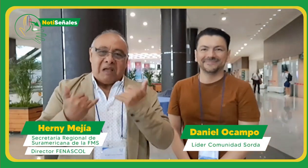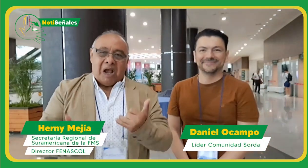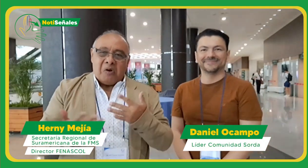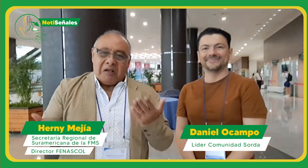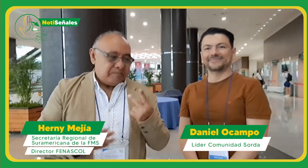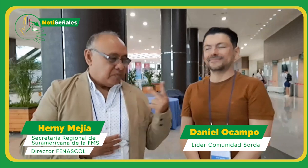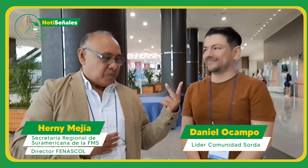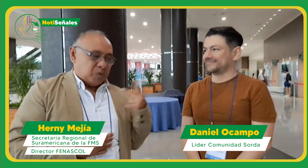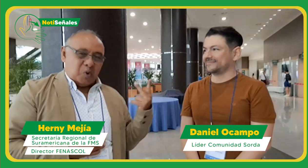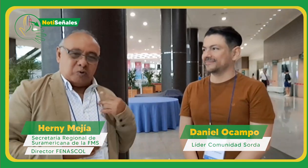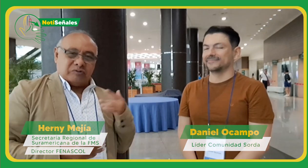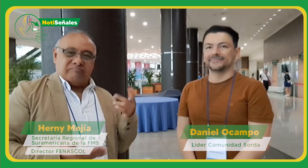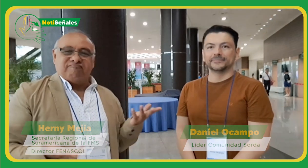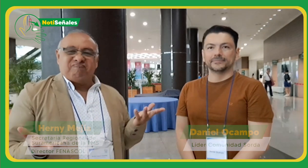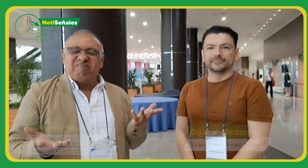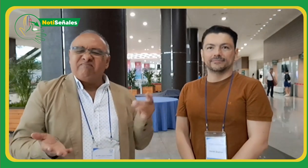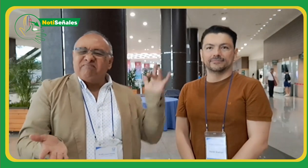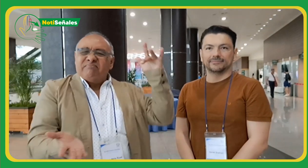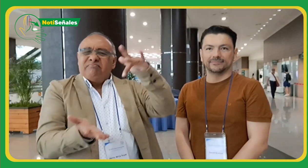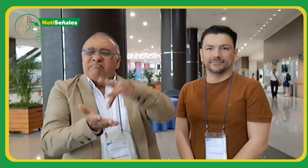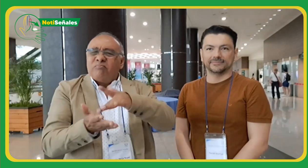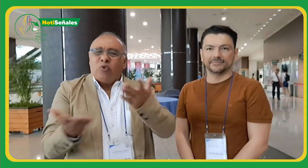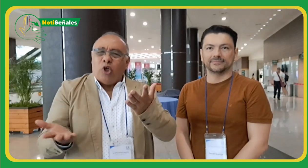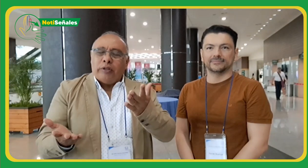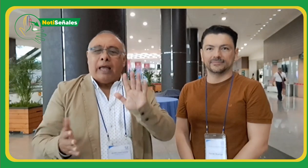Nos encontramos en Yeju, una isla de Corea del Sur,